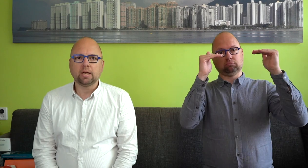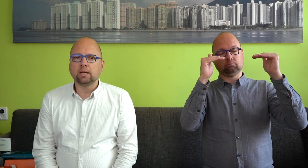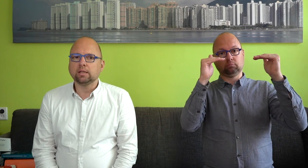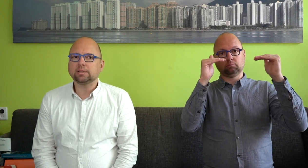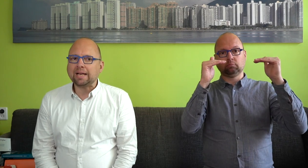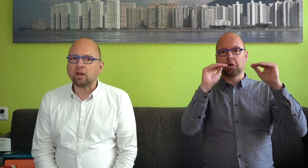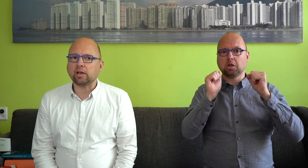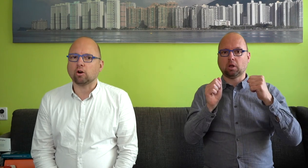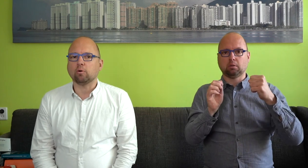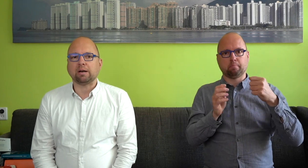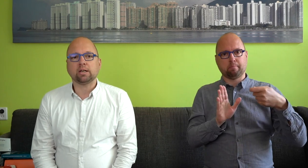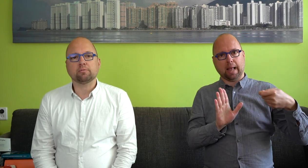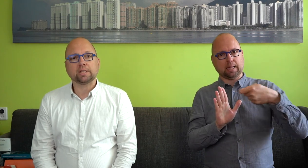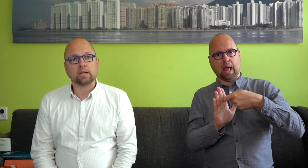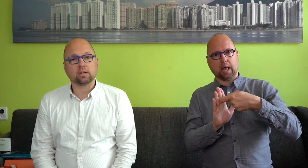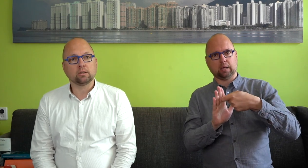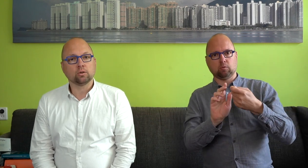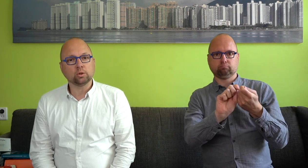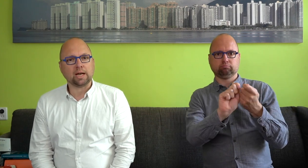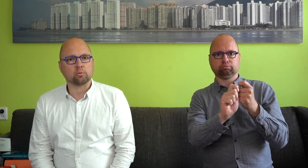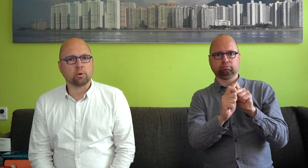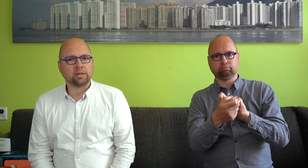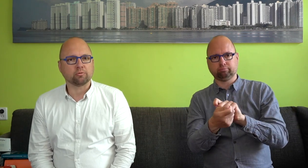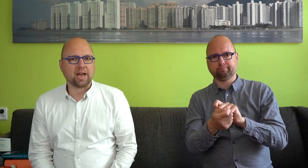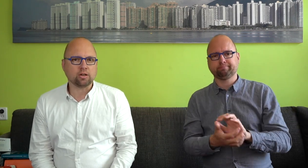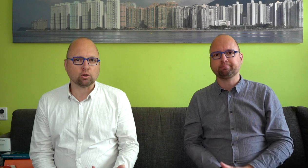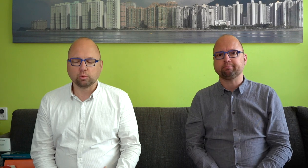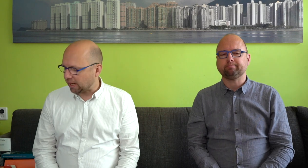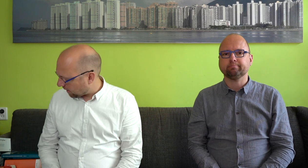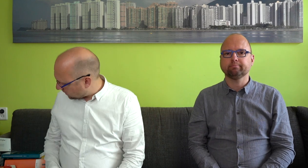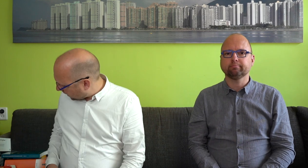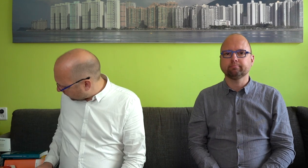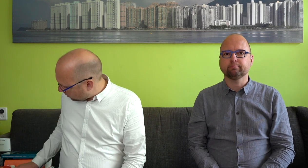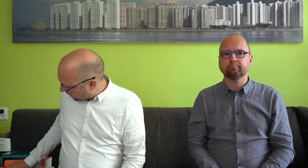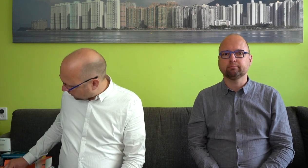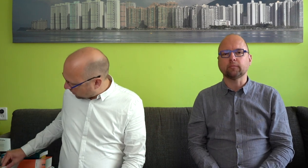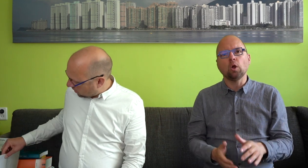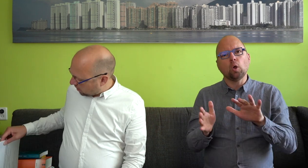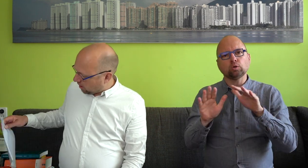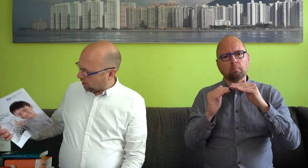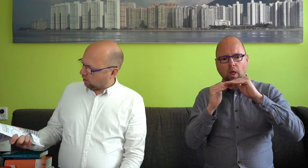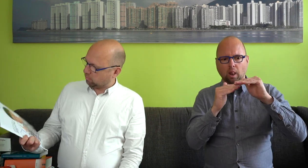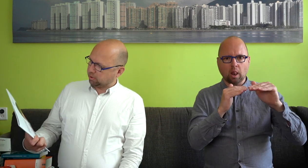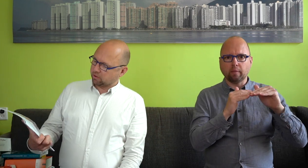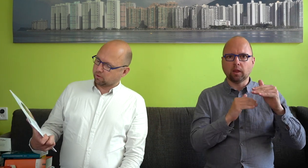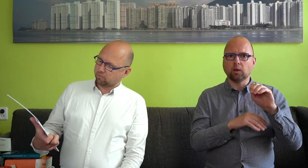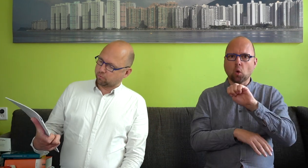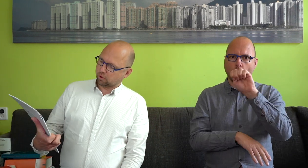Er zijn landen in Europa waar dat verschrikkelijk goed gaat op het moment. Of regio's moet ik eigenlijk zeggen, want ik heb hier een plan voor